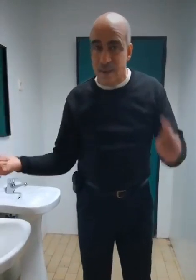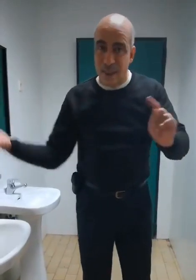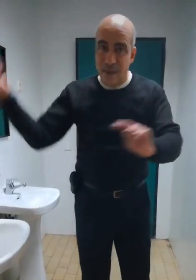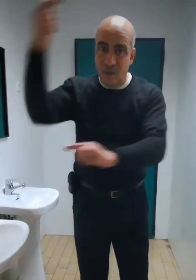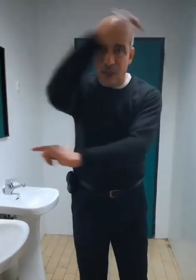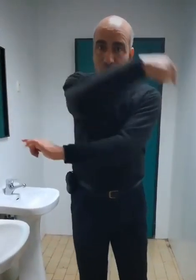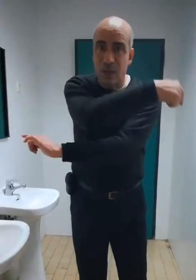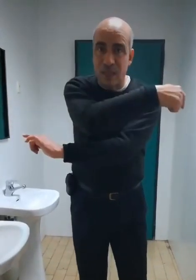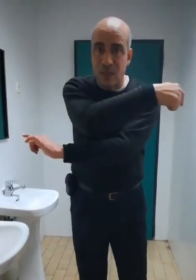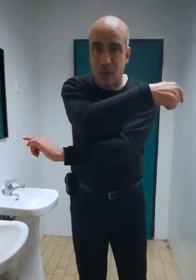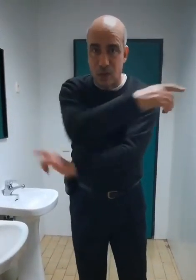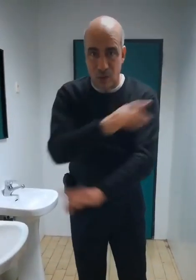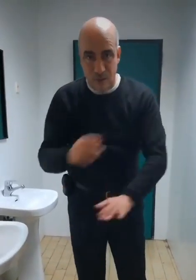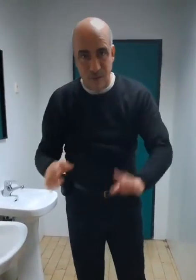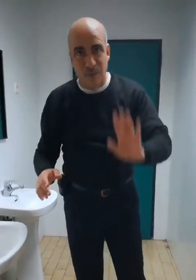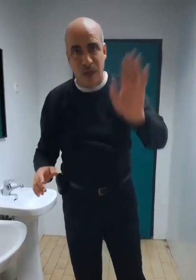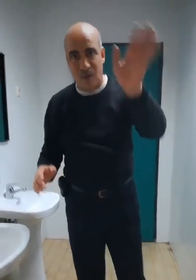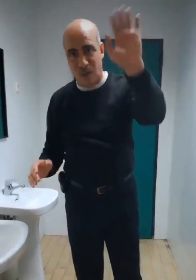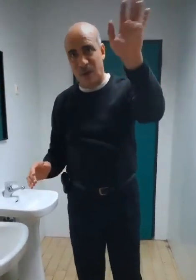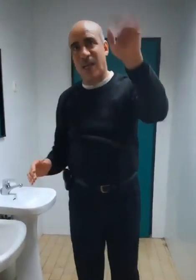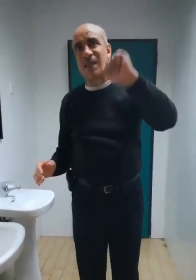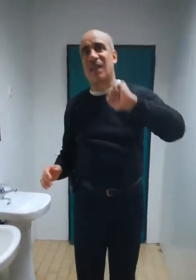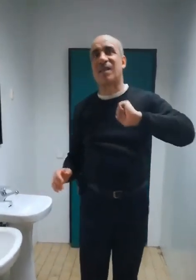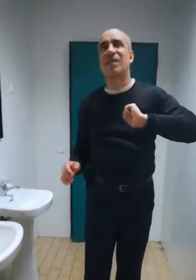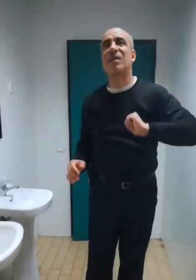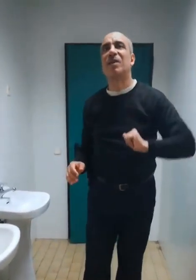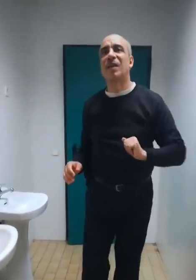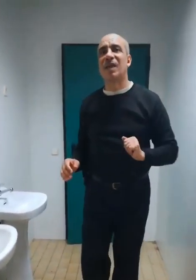Inversion de situation. Bravo. Merci. Merci.